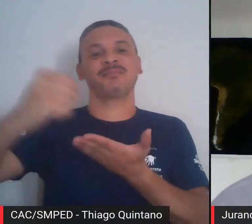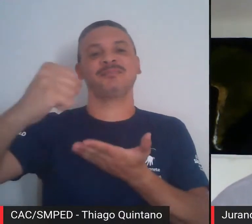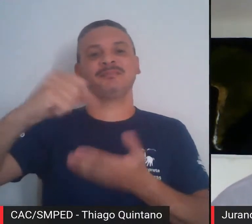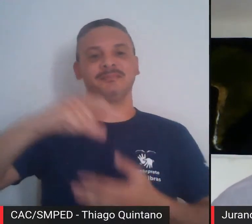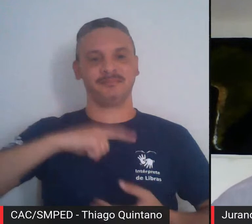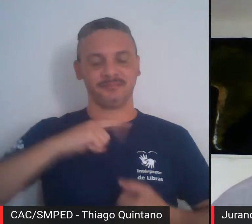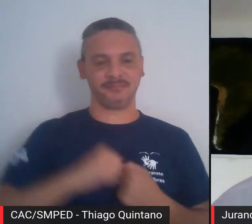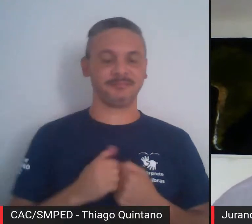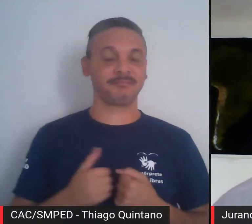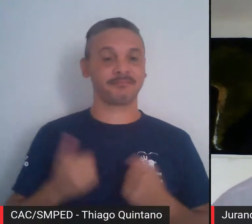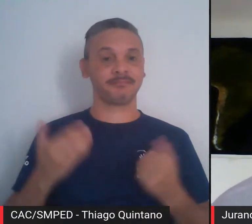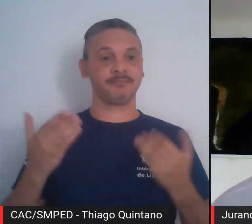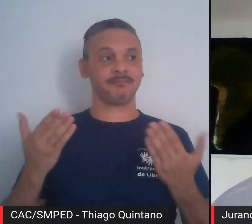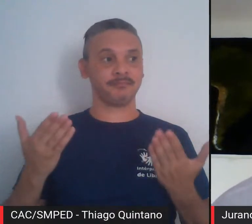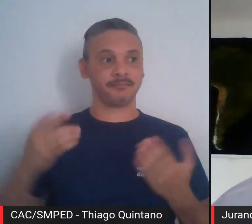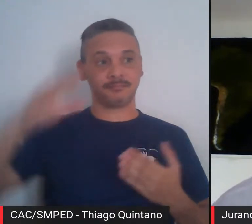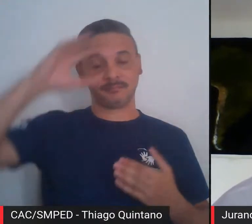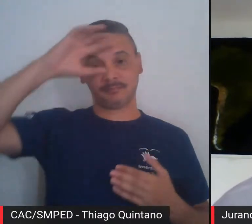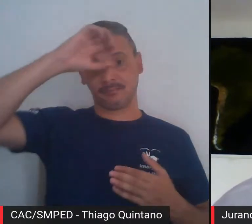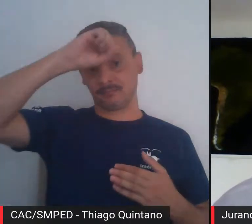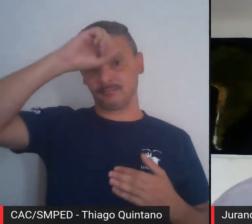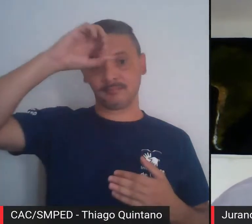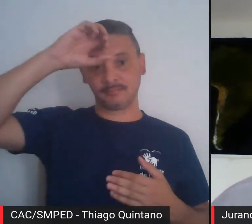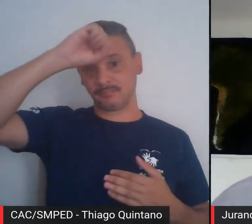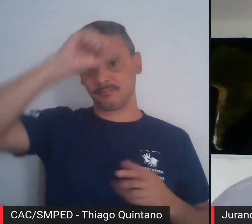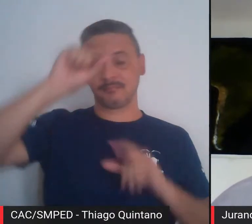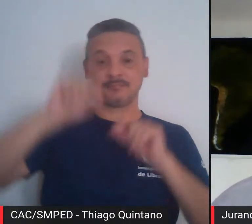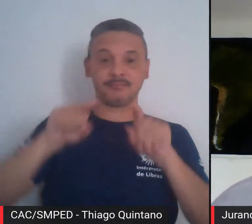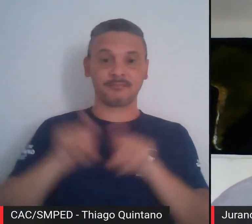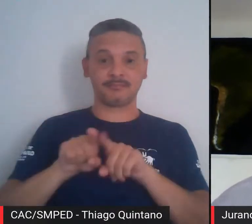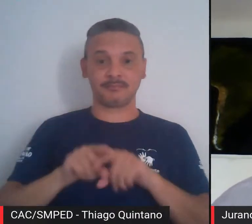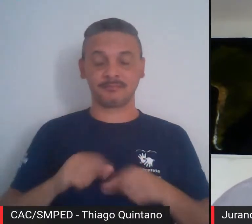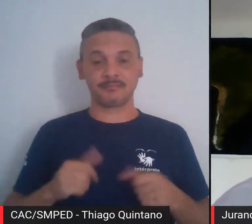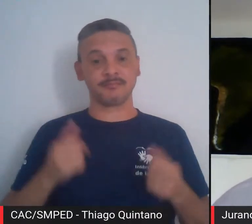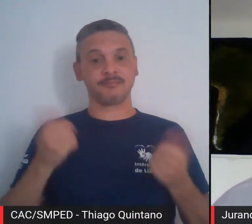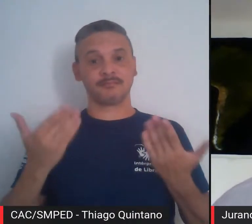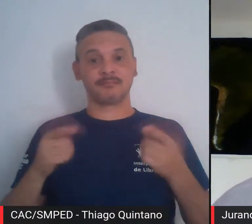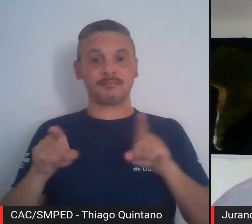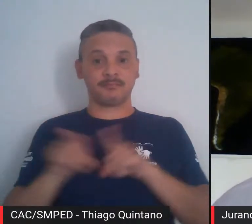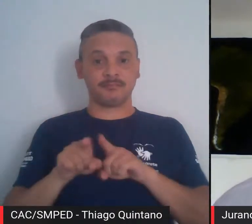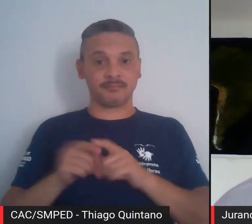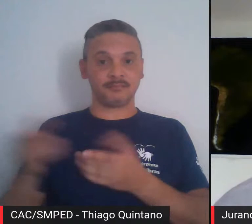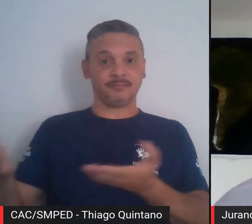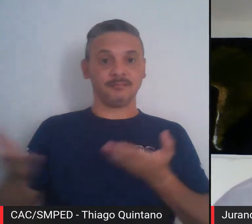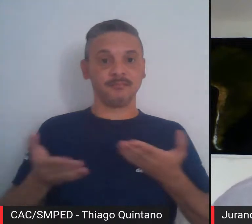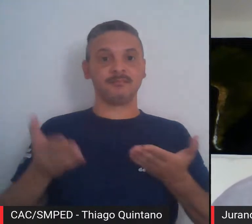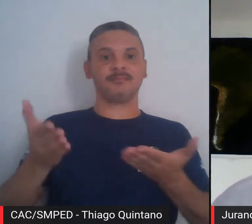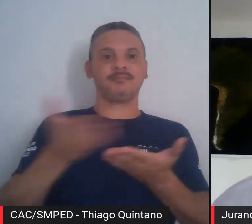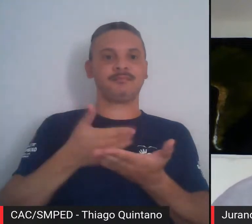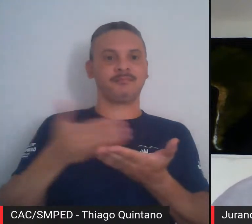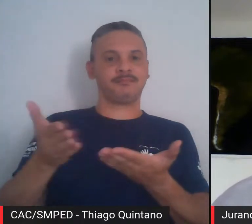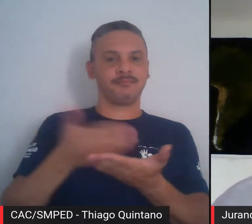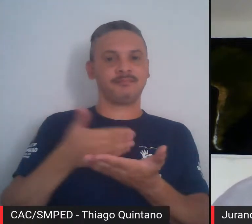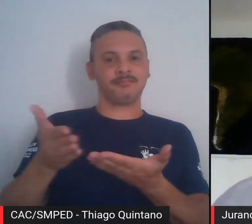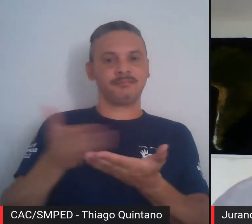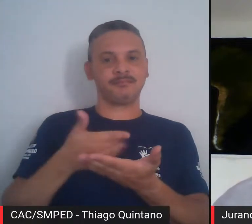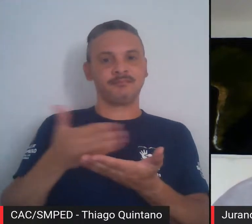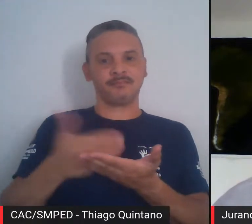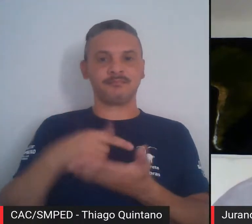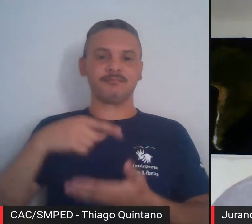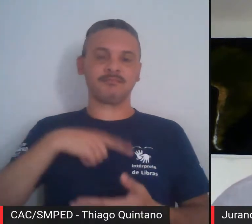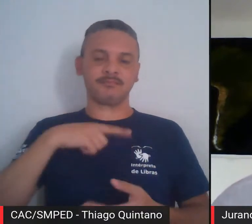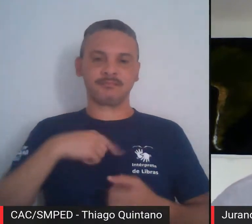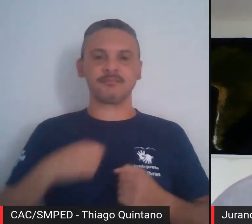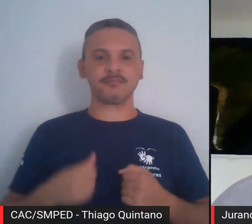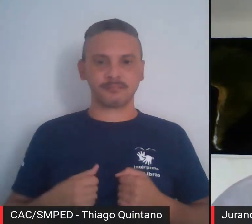Então, aprendi isso com vida, talvez. De qualquer modo, eu recebi o livro, né? Através do